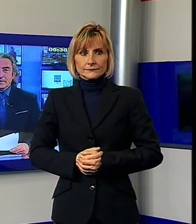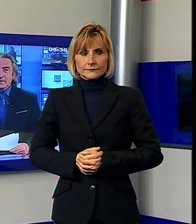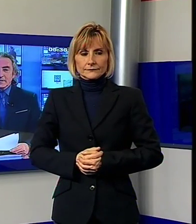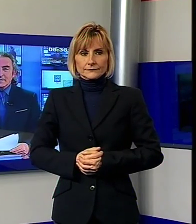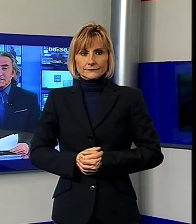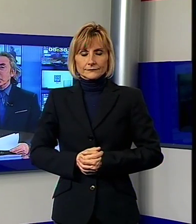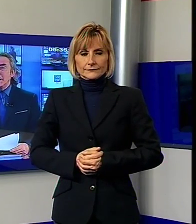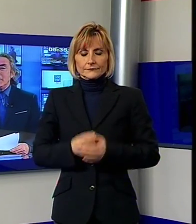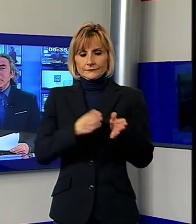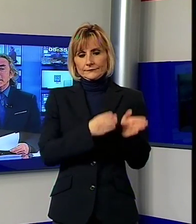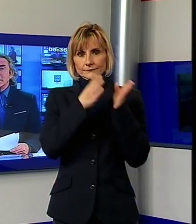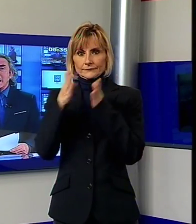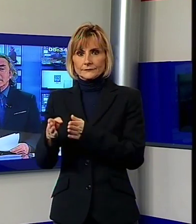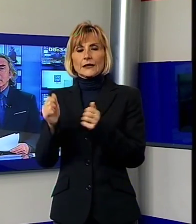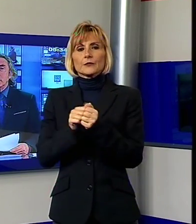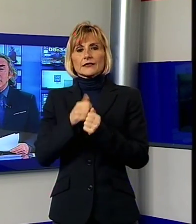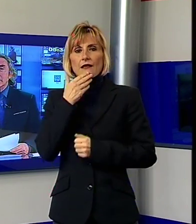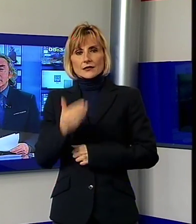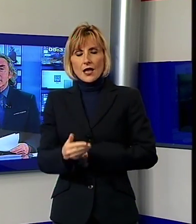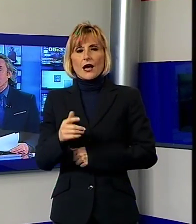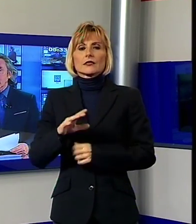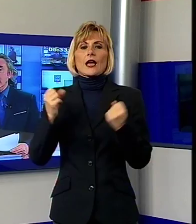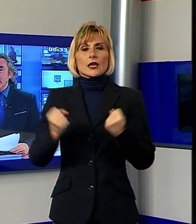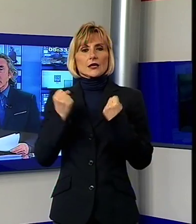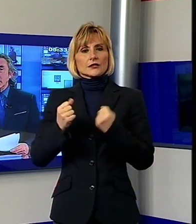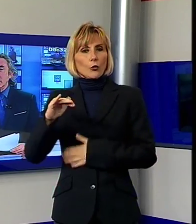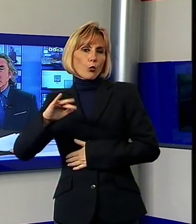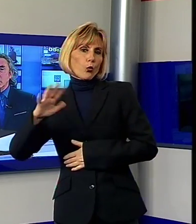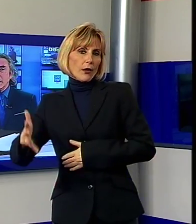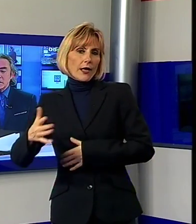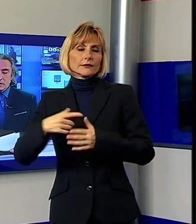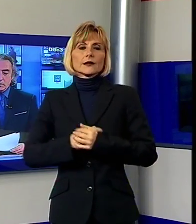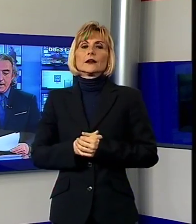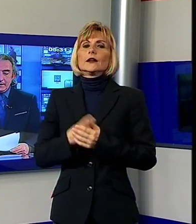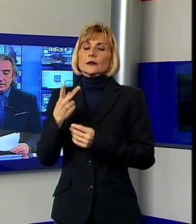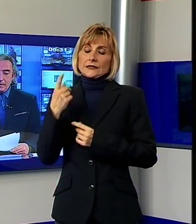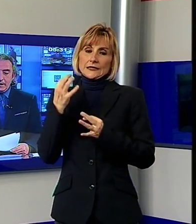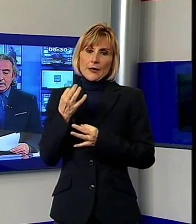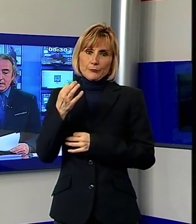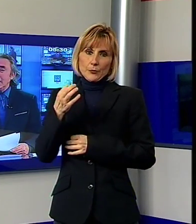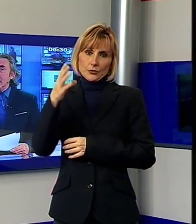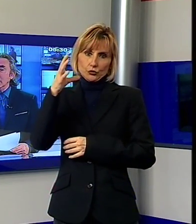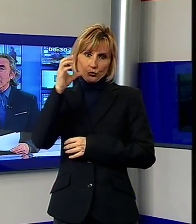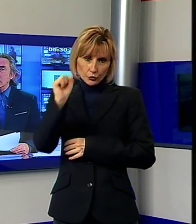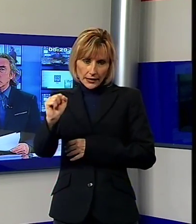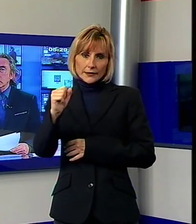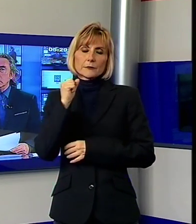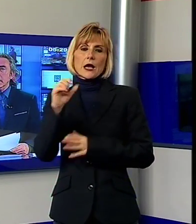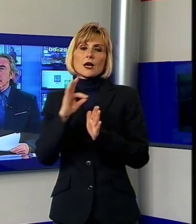Ci spostiamo a Pietrasanta per un'altra iniziativa rivolta anche in questo caso agli studenti ma dedicata al giorno della